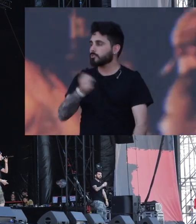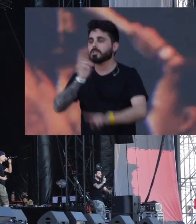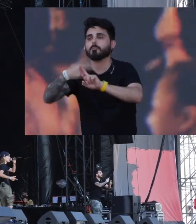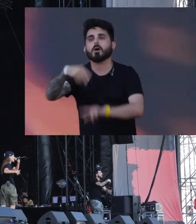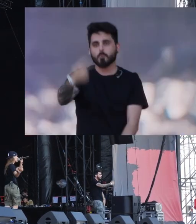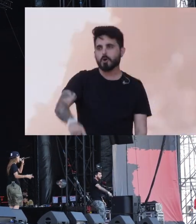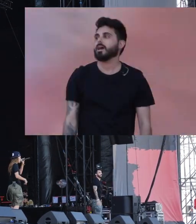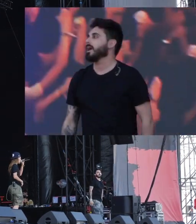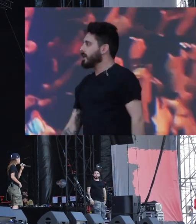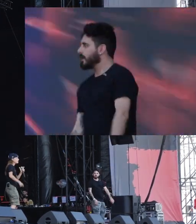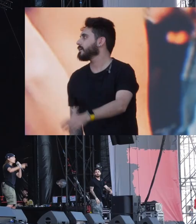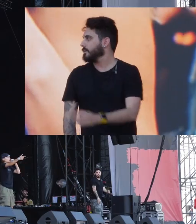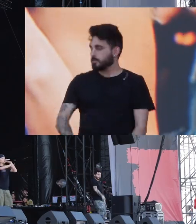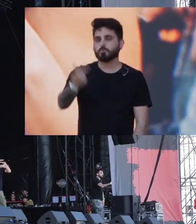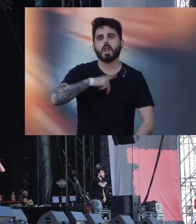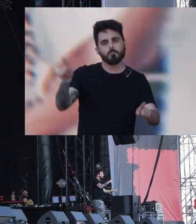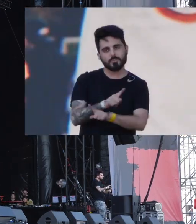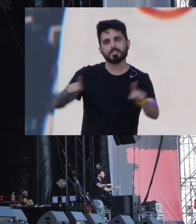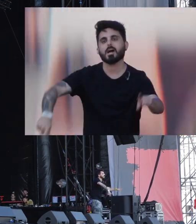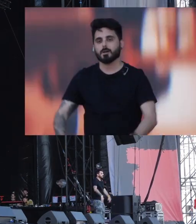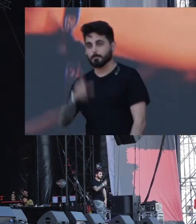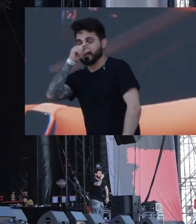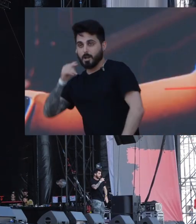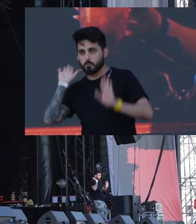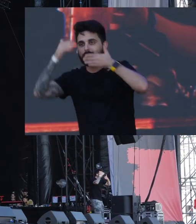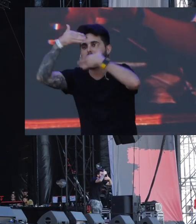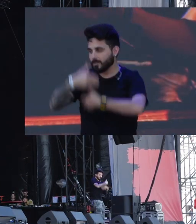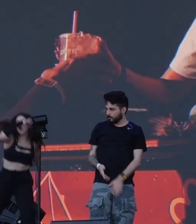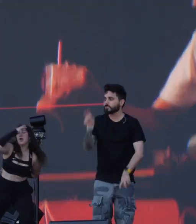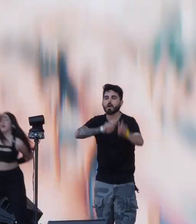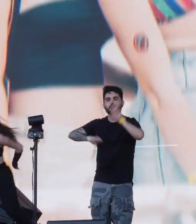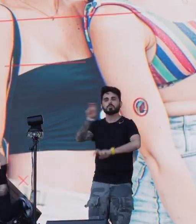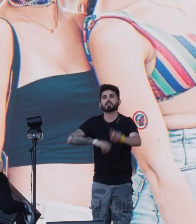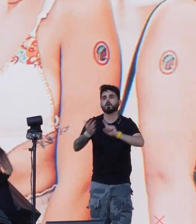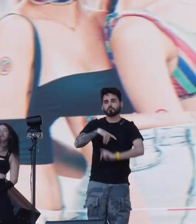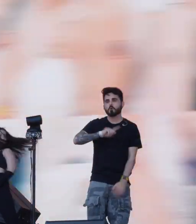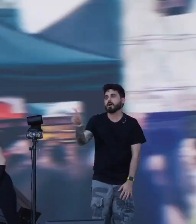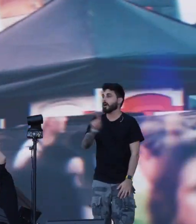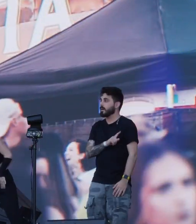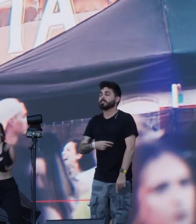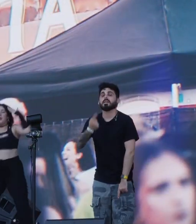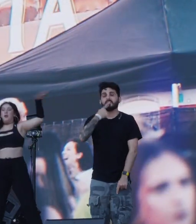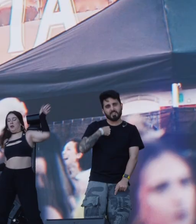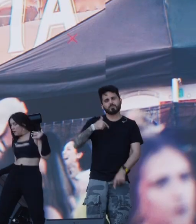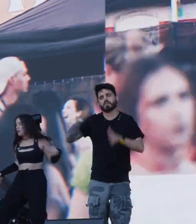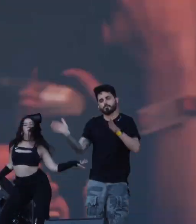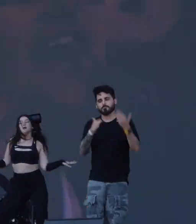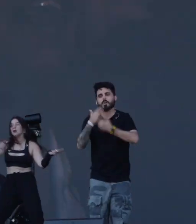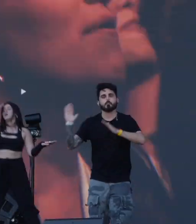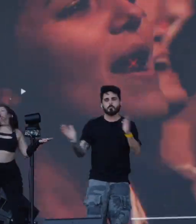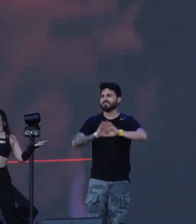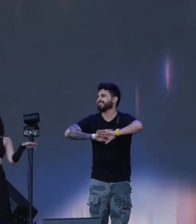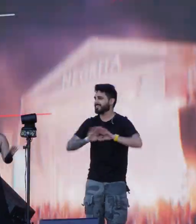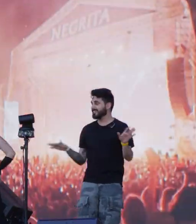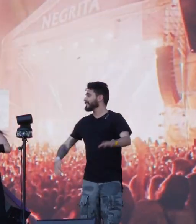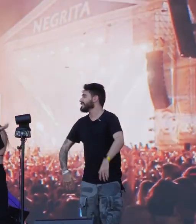Busca, busca i a l'hora Tu i jo la música, més simple, tónica Busca, em busca i no em troba La baby diu